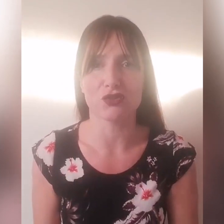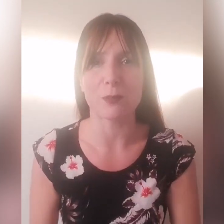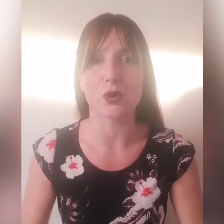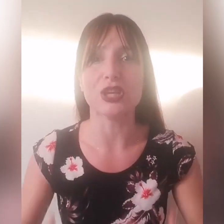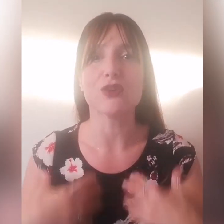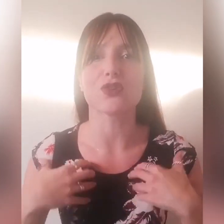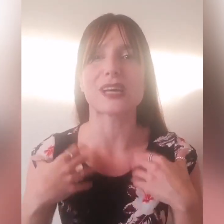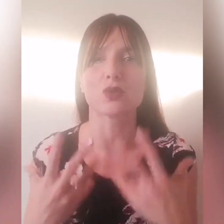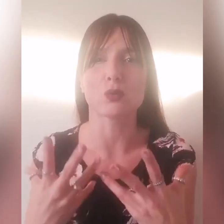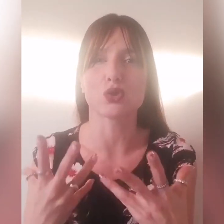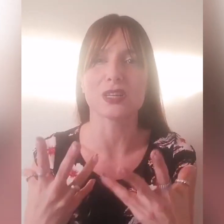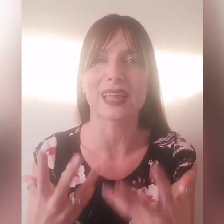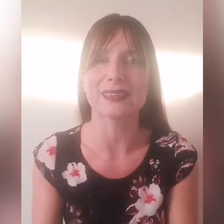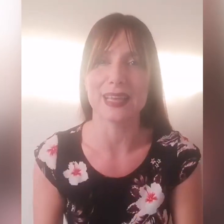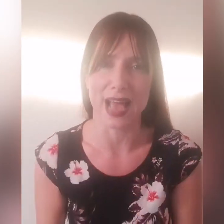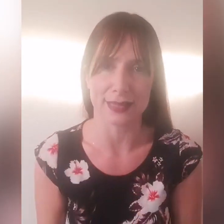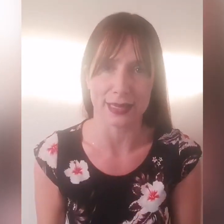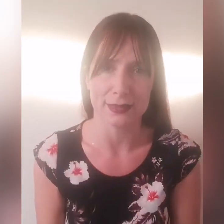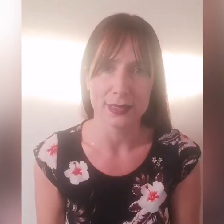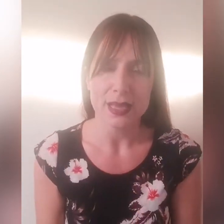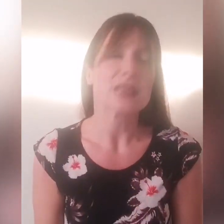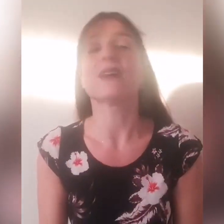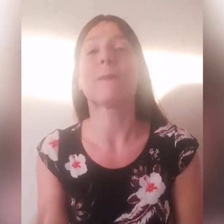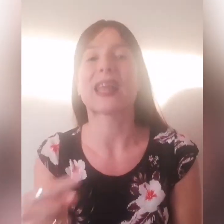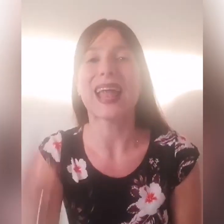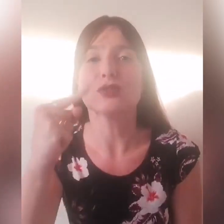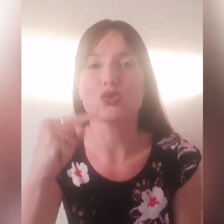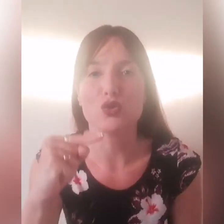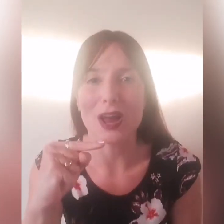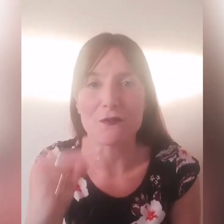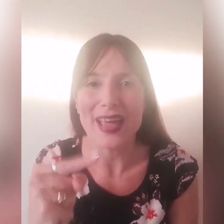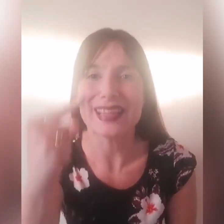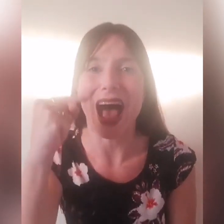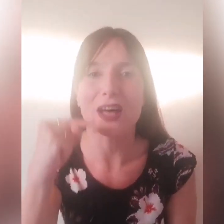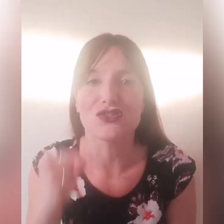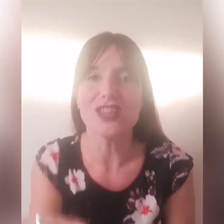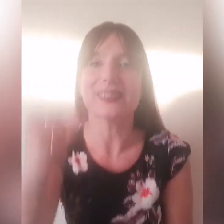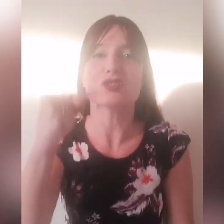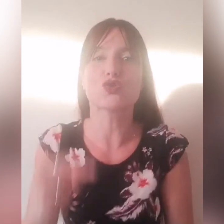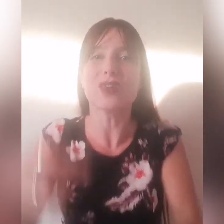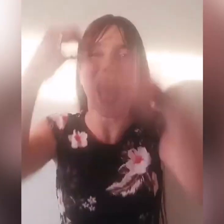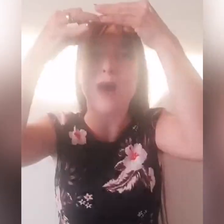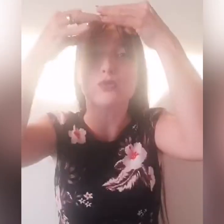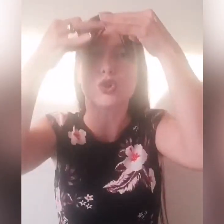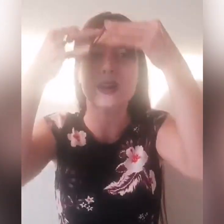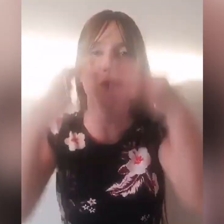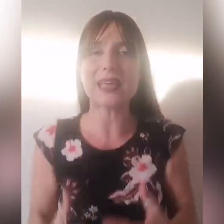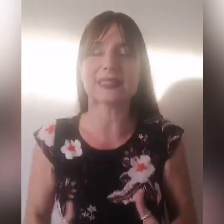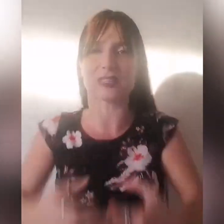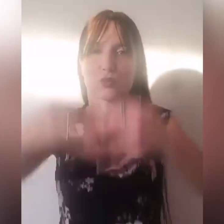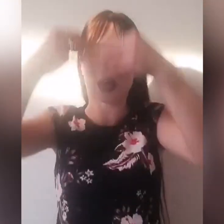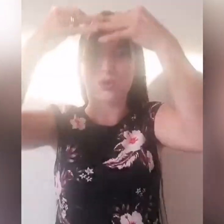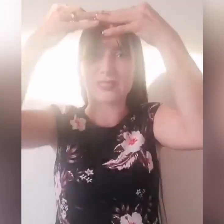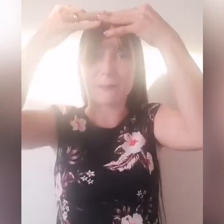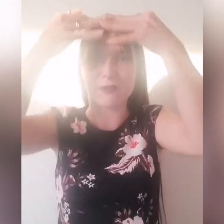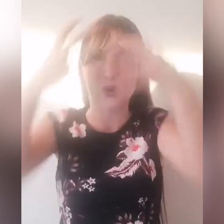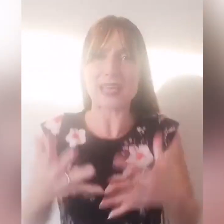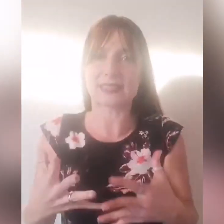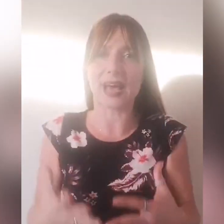discepoli? Io gli ho dato un'autorità delegata, stava parlando di una fede agita su una autorevolezza, sulla consapevolezza